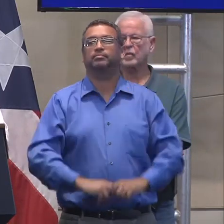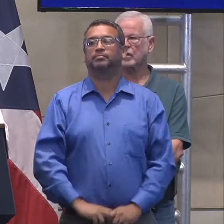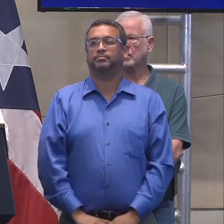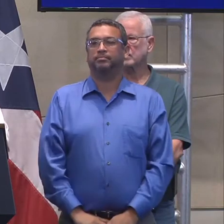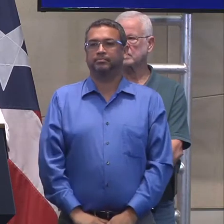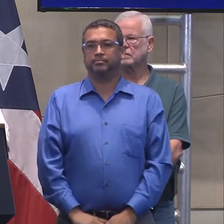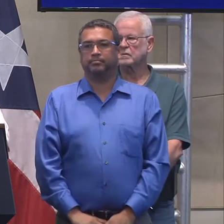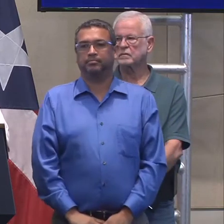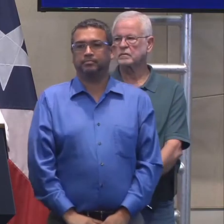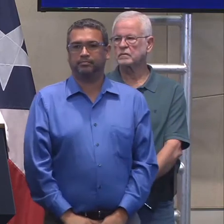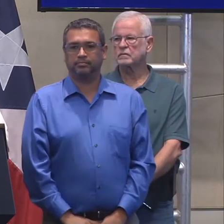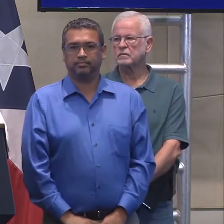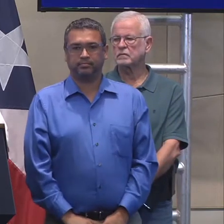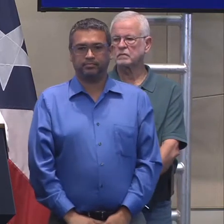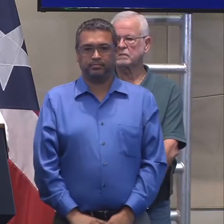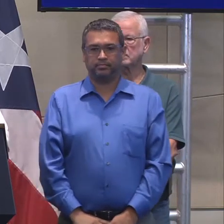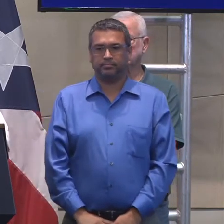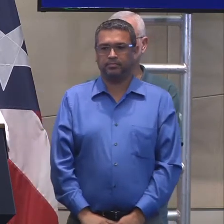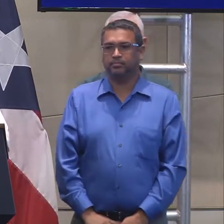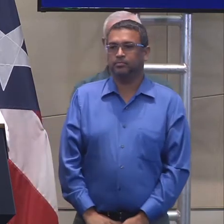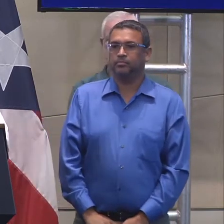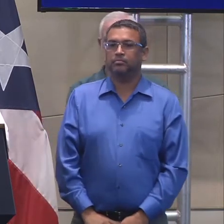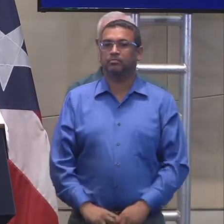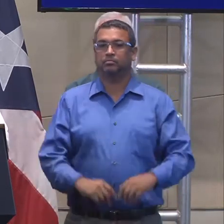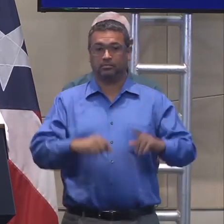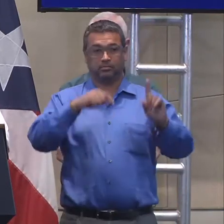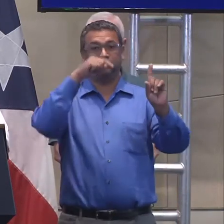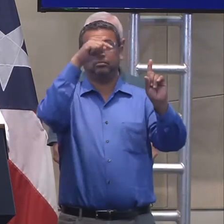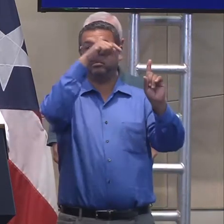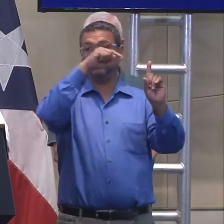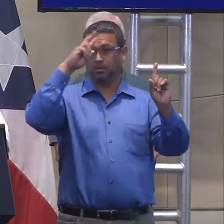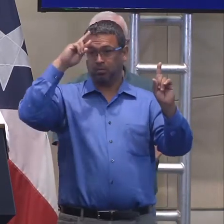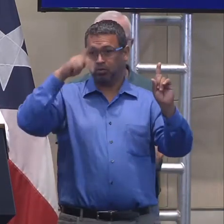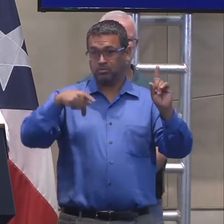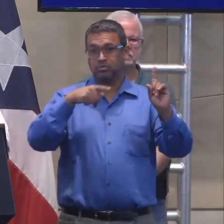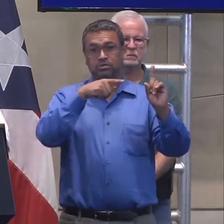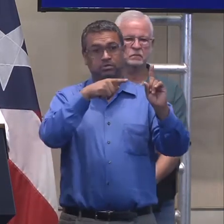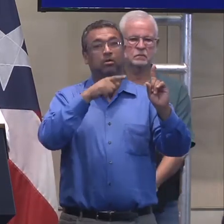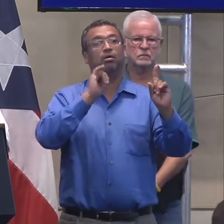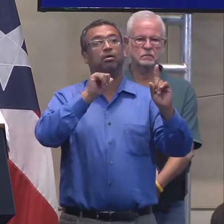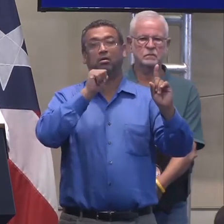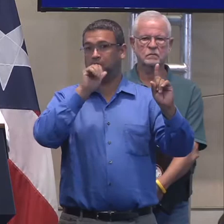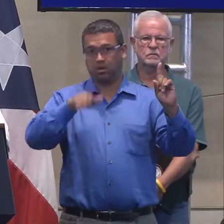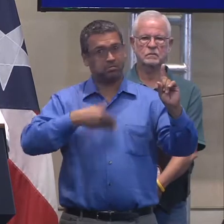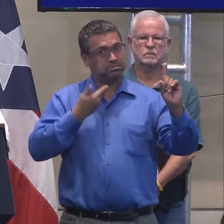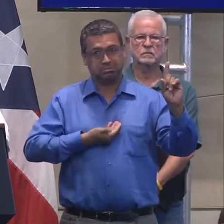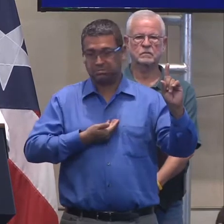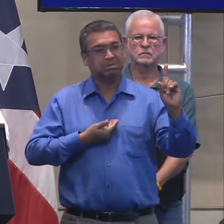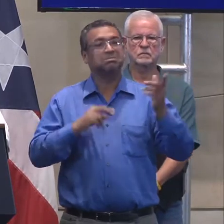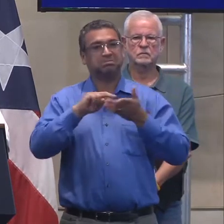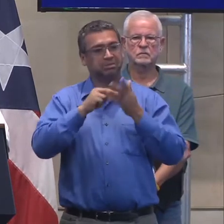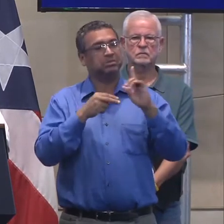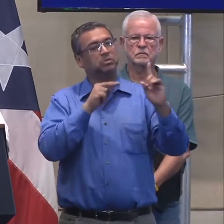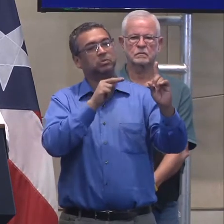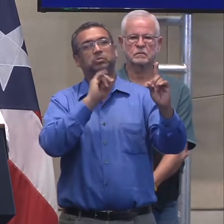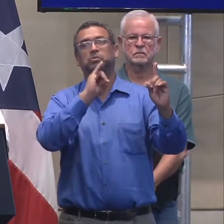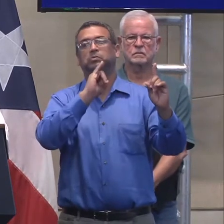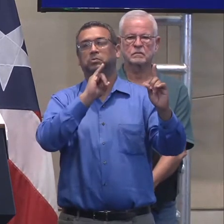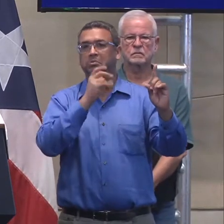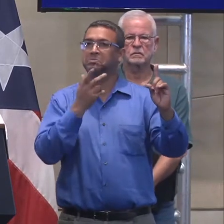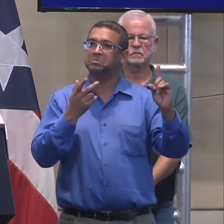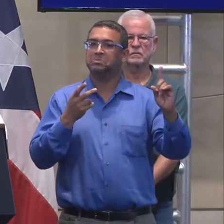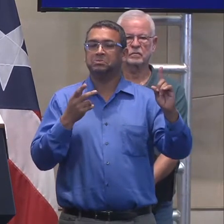decir que el vicepresidente, ¿verdad?, no decepcionó. Vino aquí a Puerto Rico con un compromiso